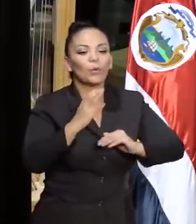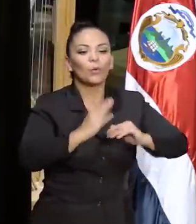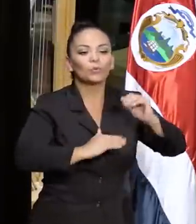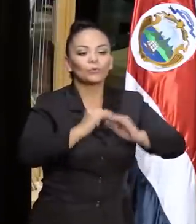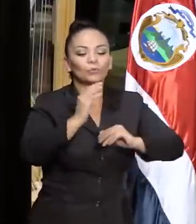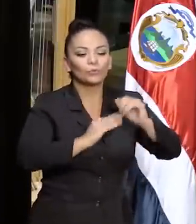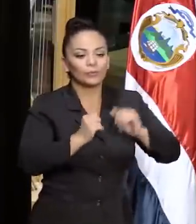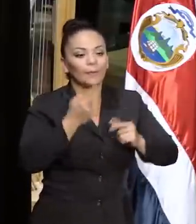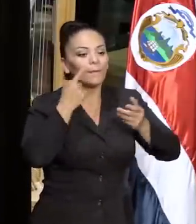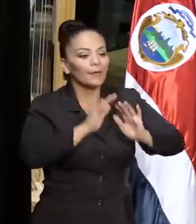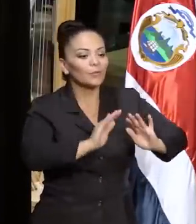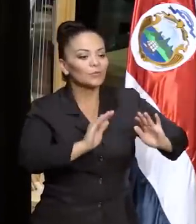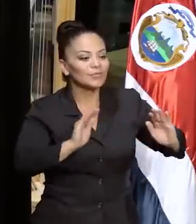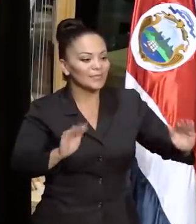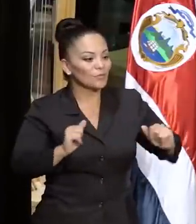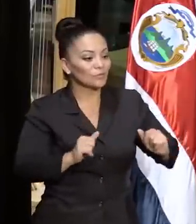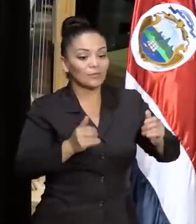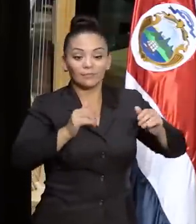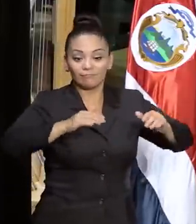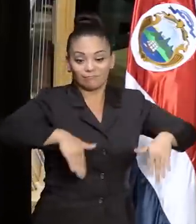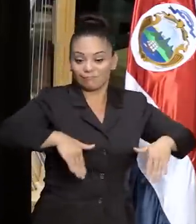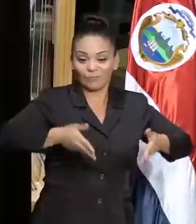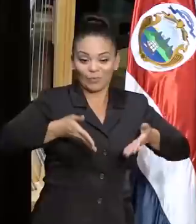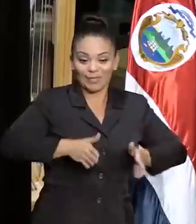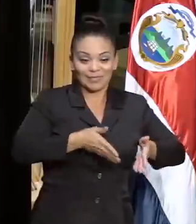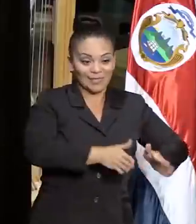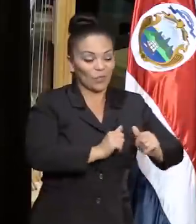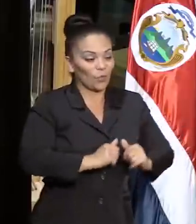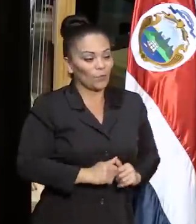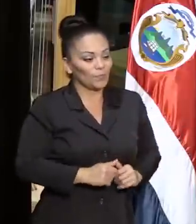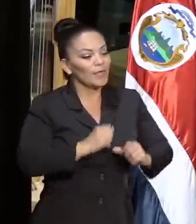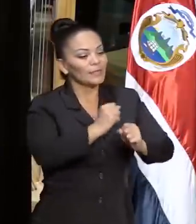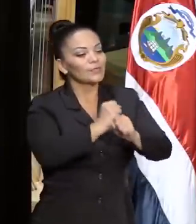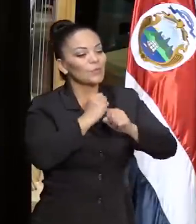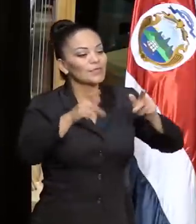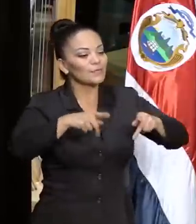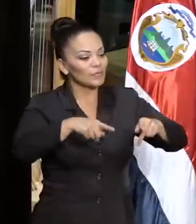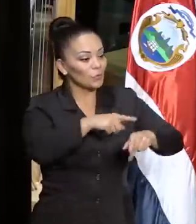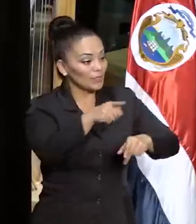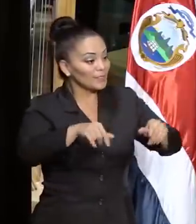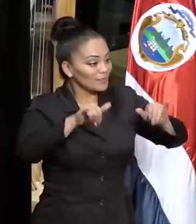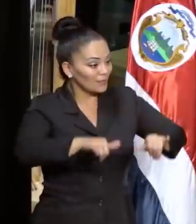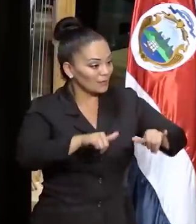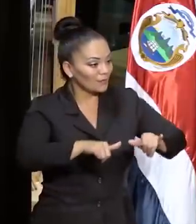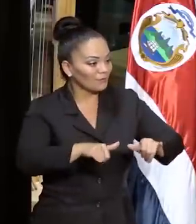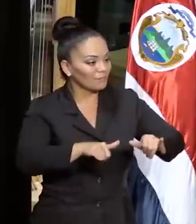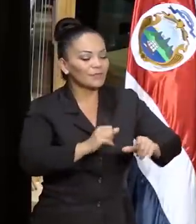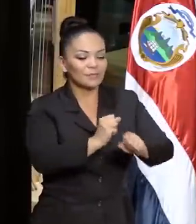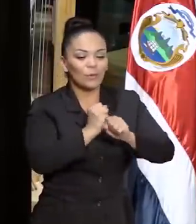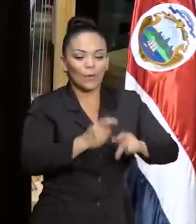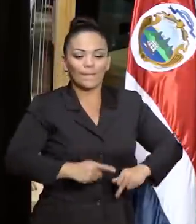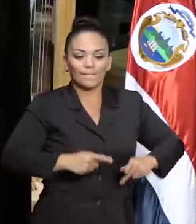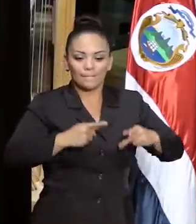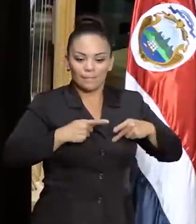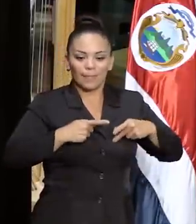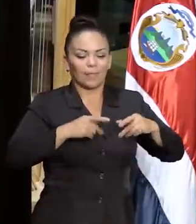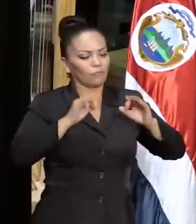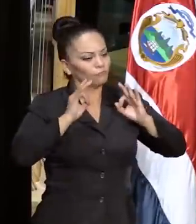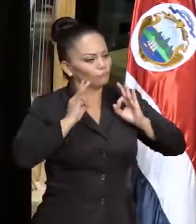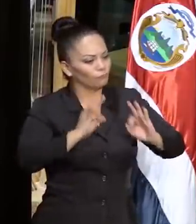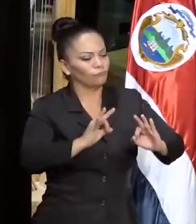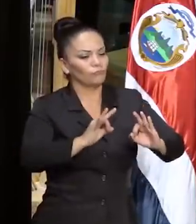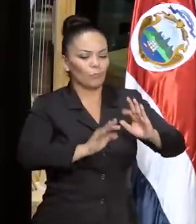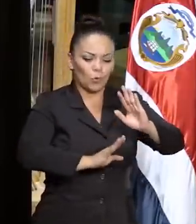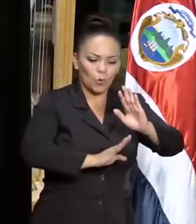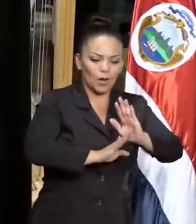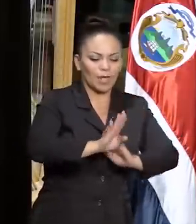para niños y niñas que no han nacido y asegurarles a los que están aquí una vida segura de